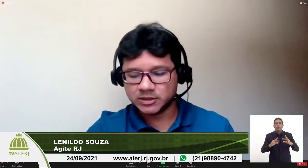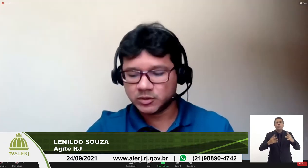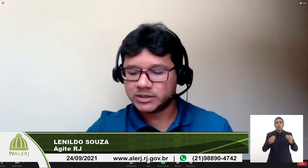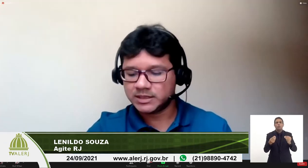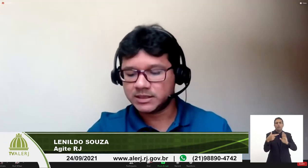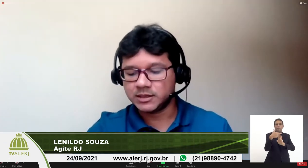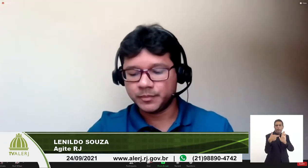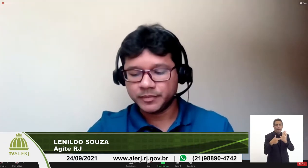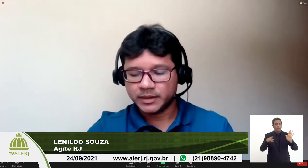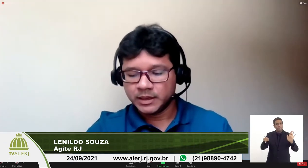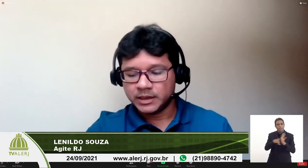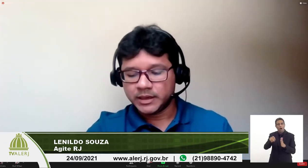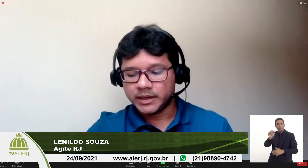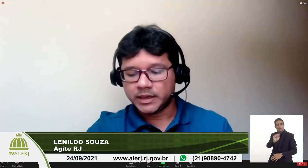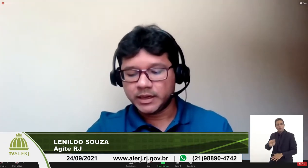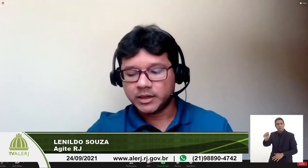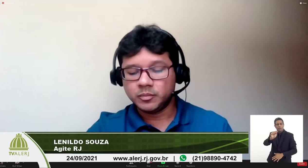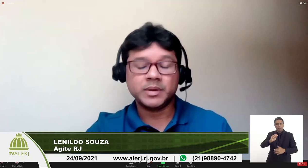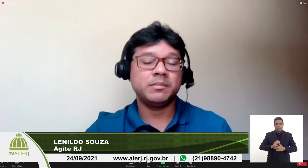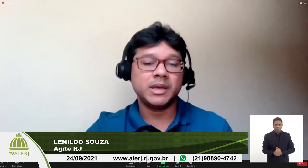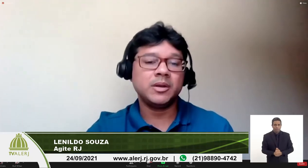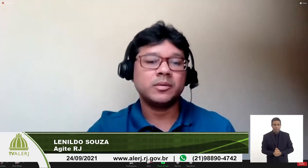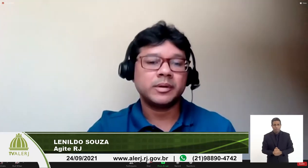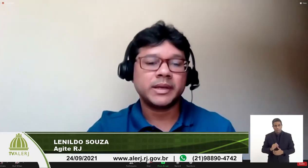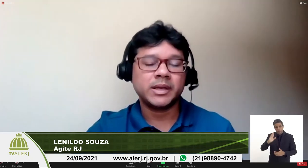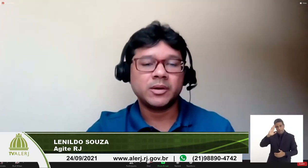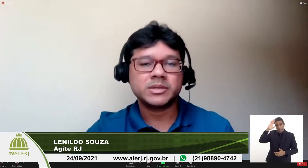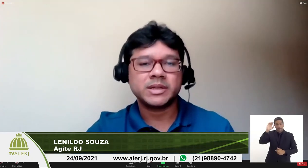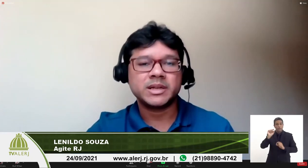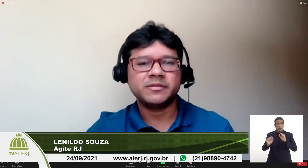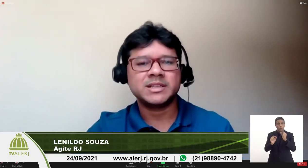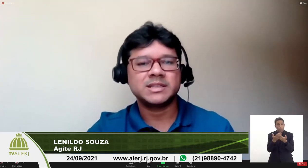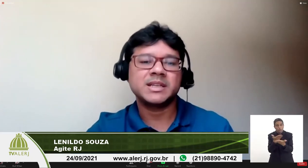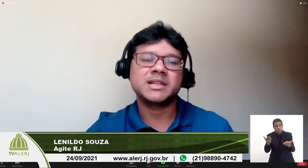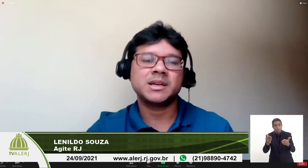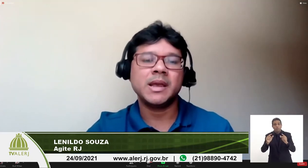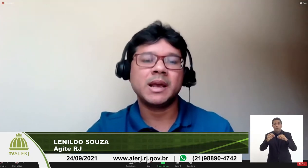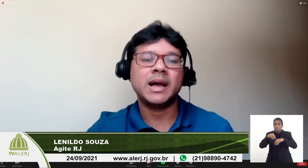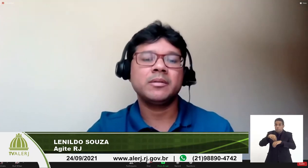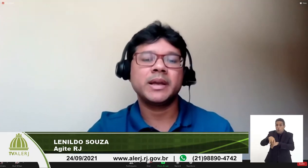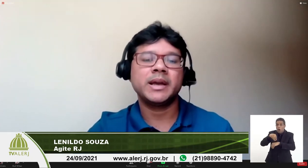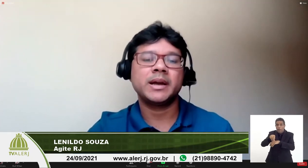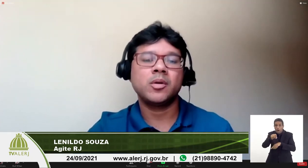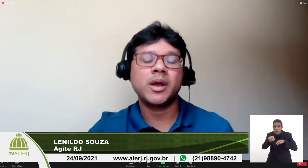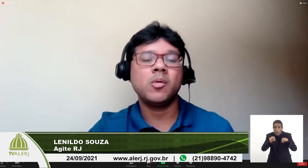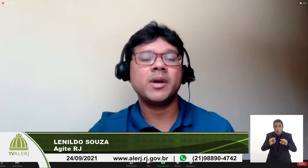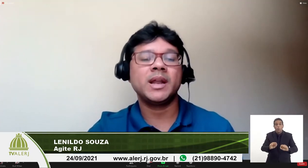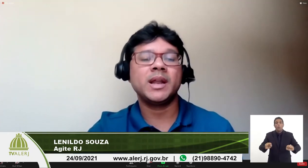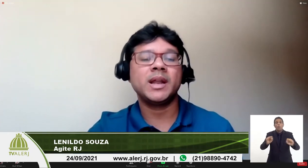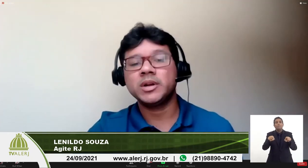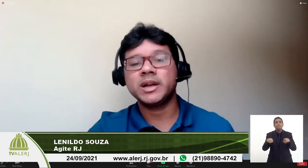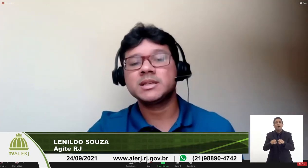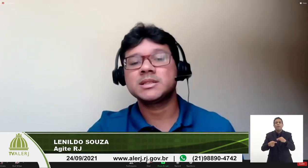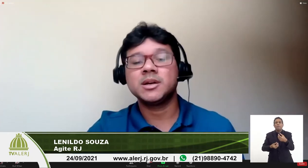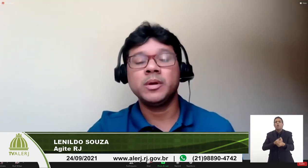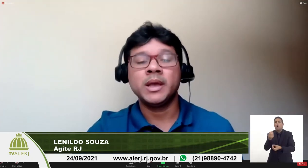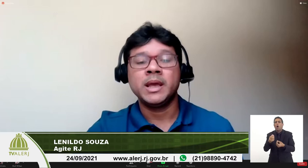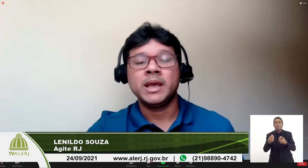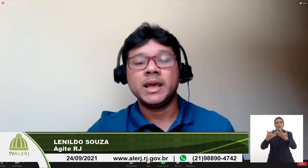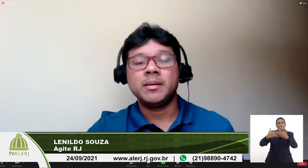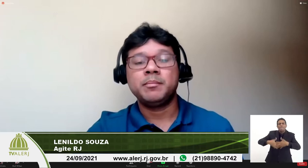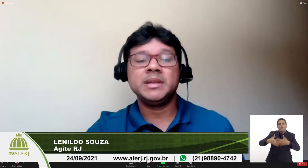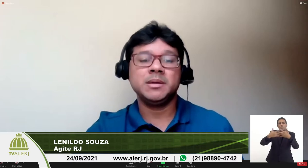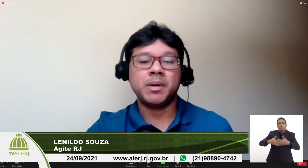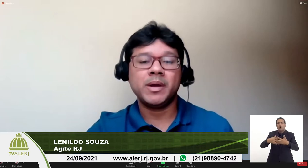trâmite dessa associação e o primeiro que eu gostaria de enfatizar e deixar aqui bem claro como que ela funciona na questão